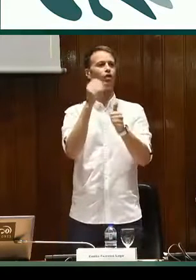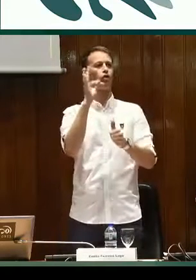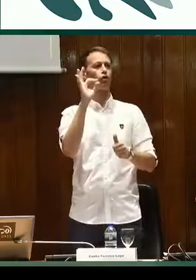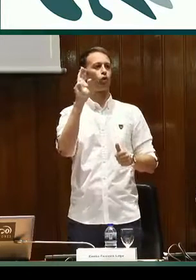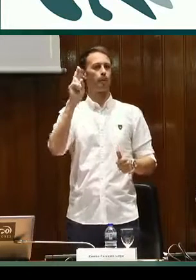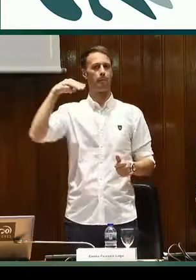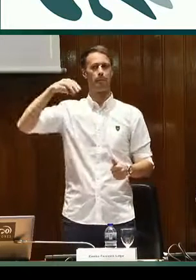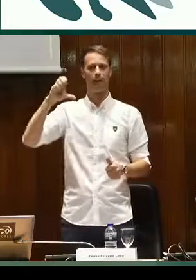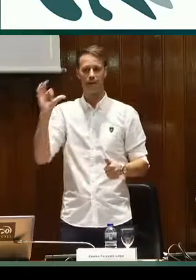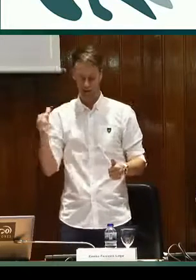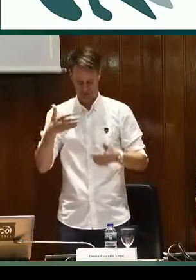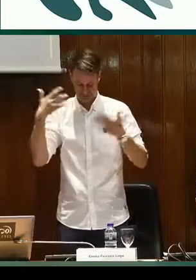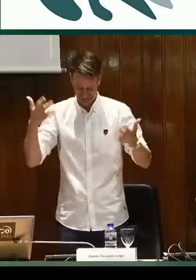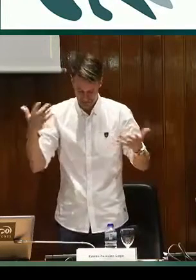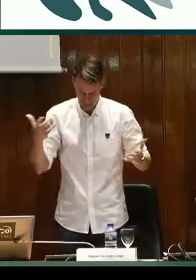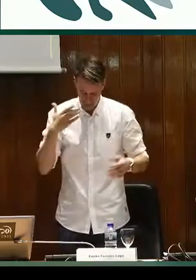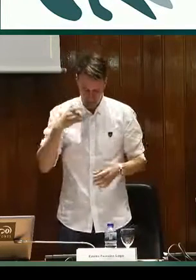el Lazarillo de Tormes,